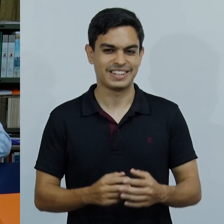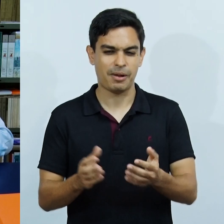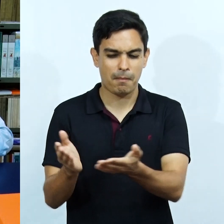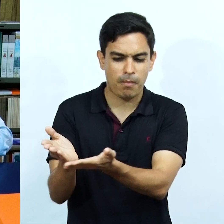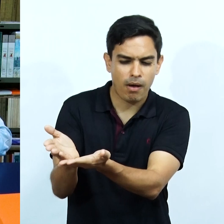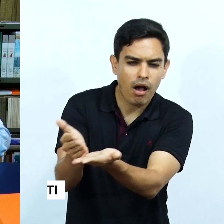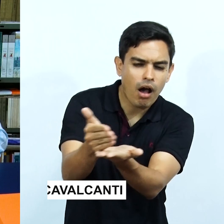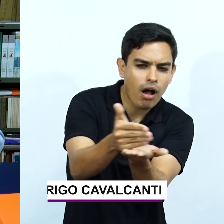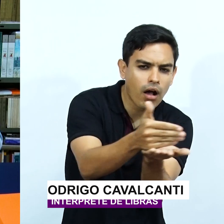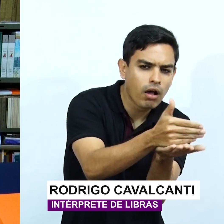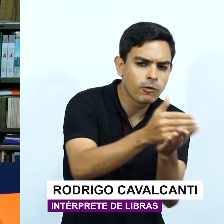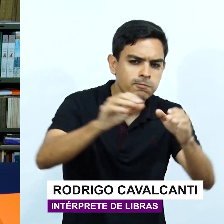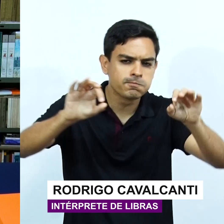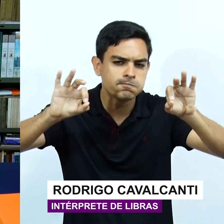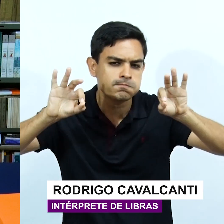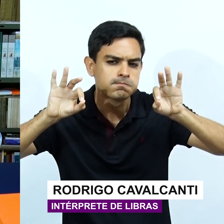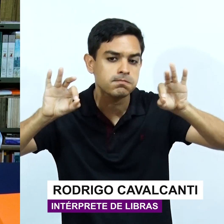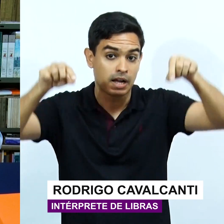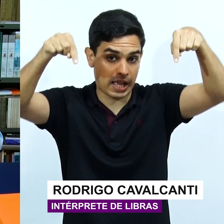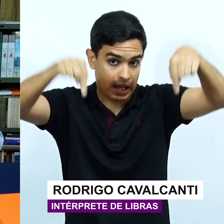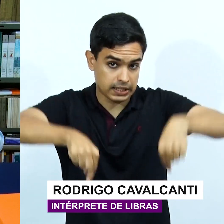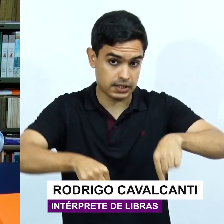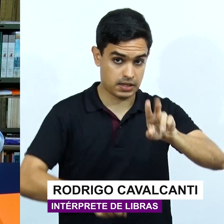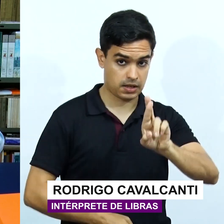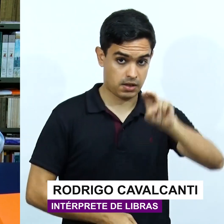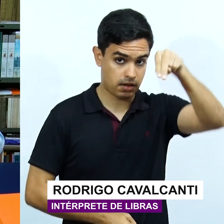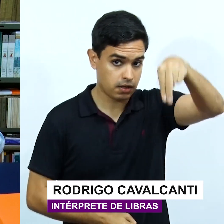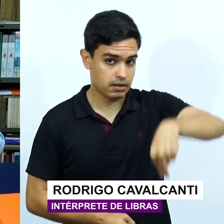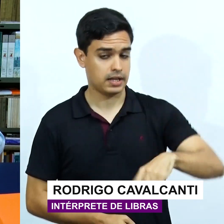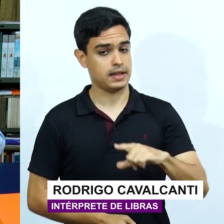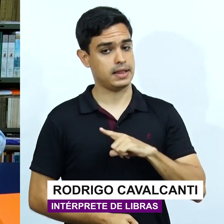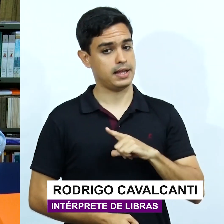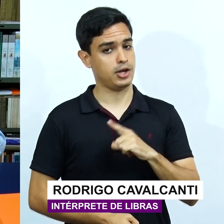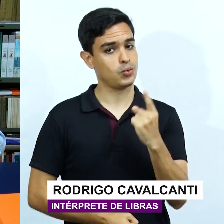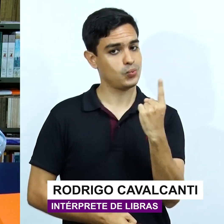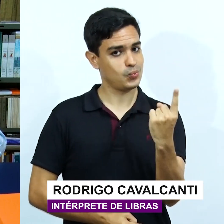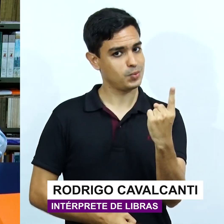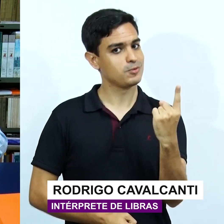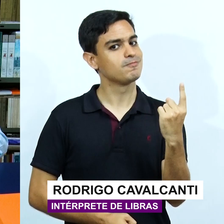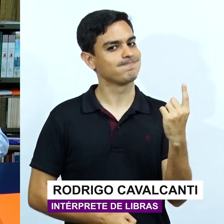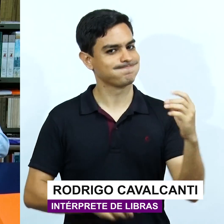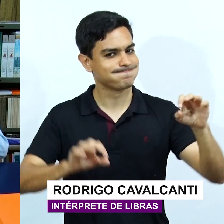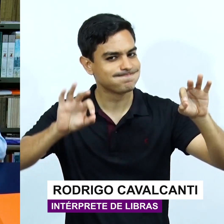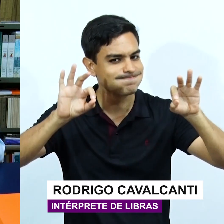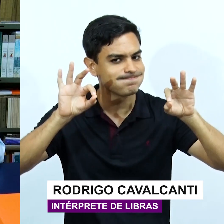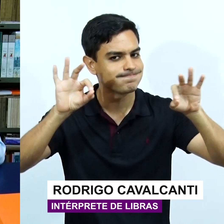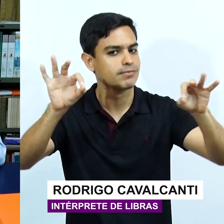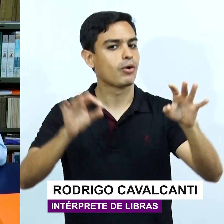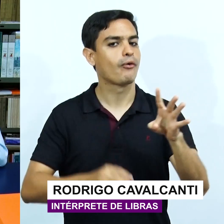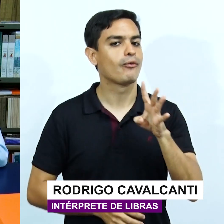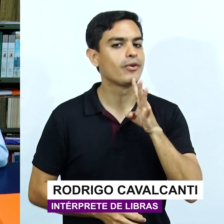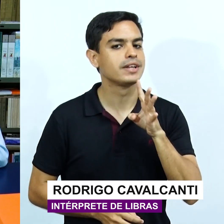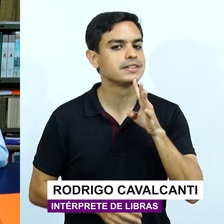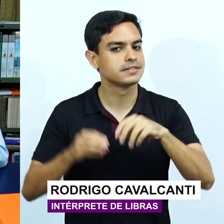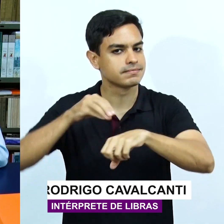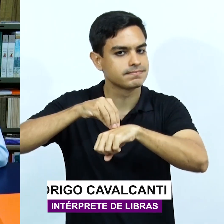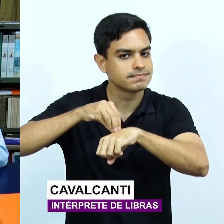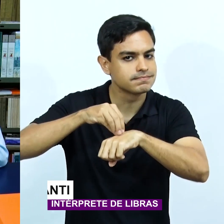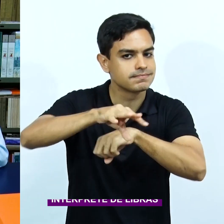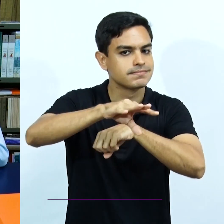Entre as grandes reuniões de obras poéticas no Rio Grande do Norte, é imprescindível também conhecer